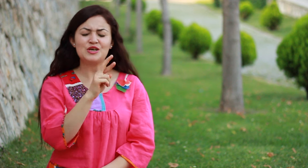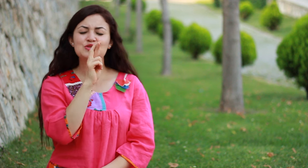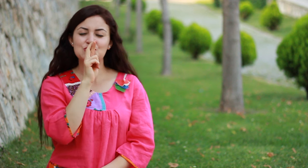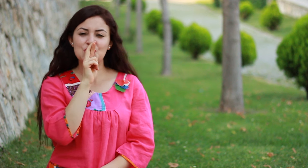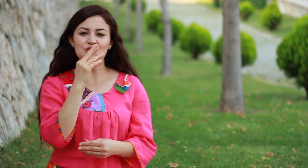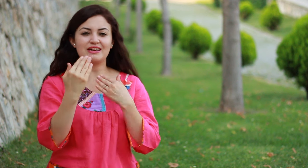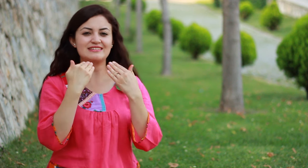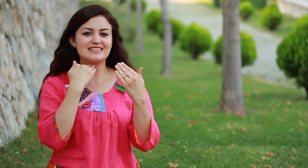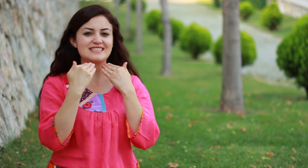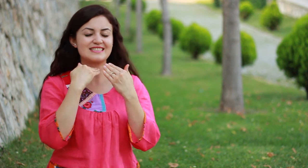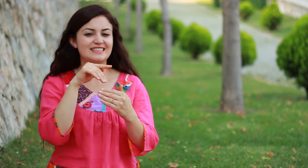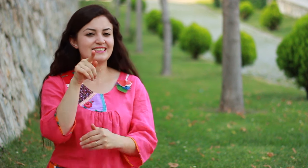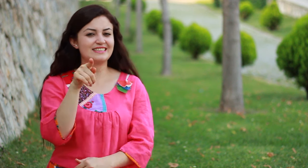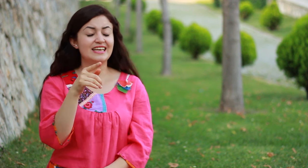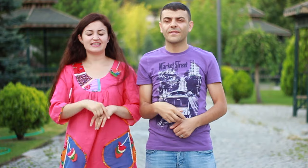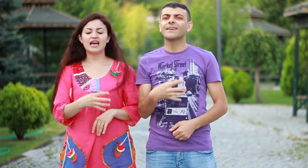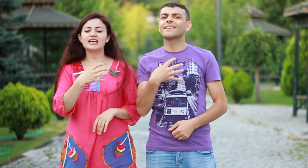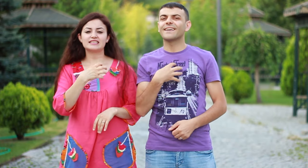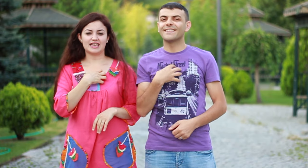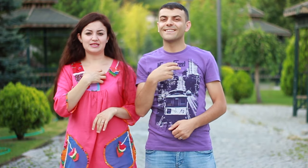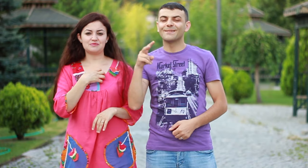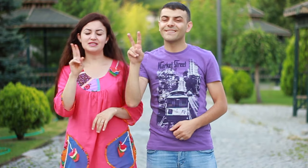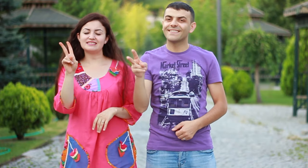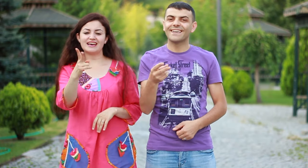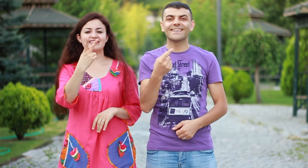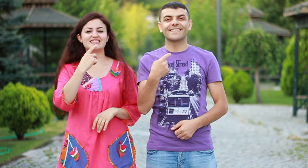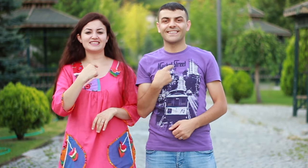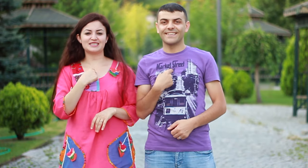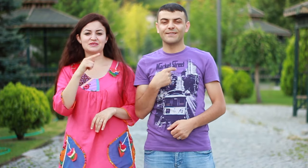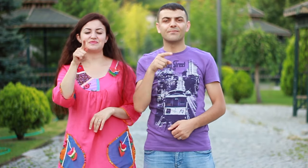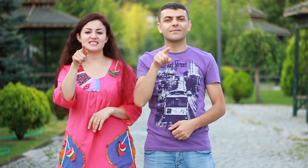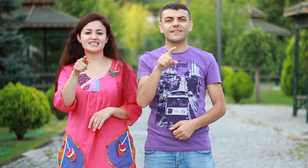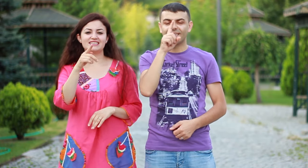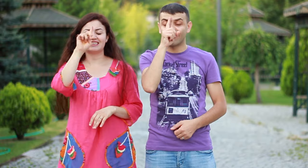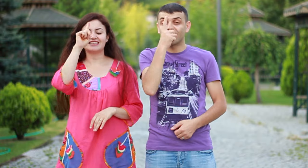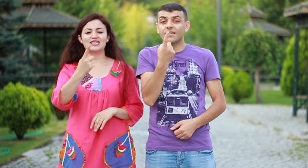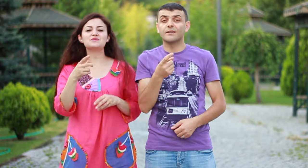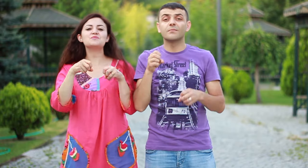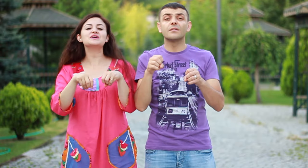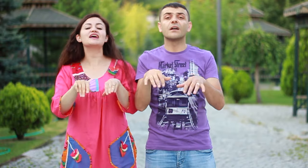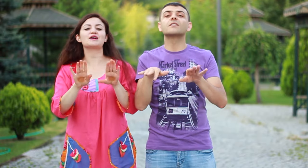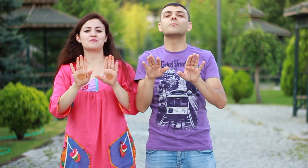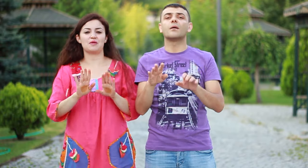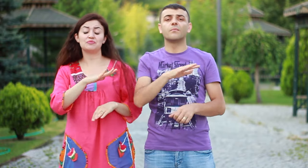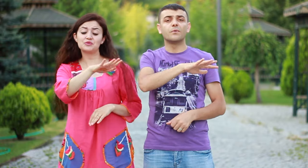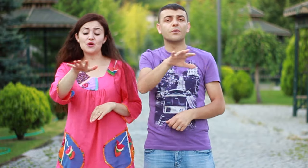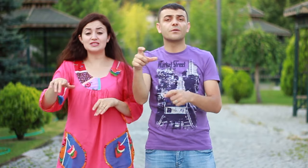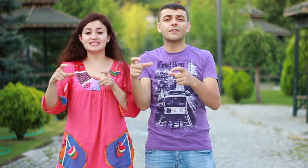sonlar resisin Kendimi terk ederim seni yarın bırakmam Dört